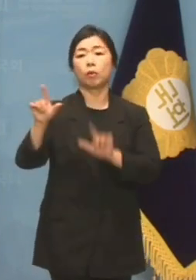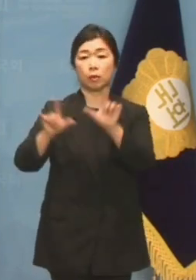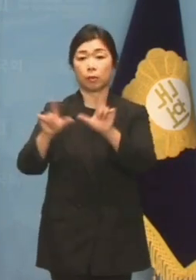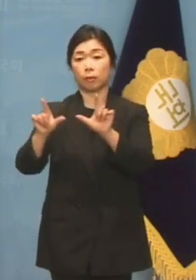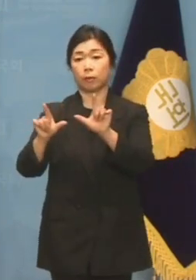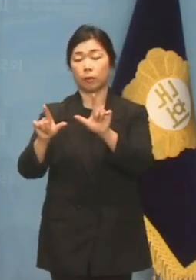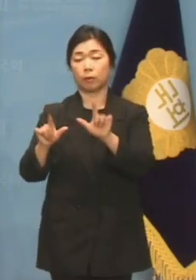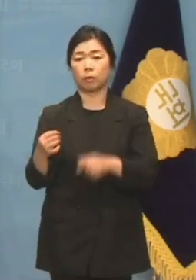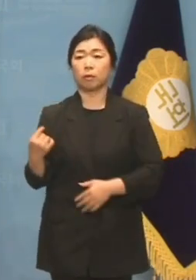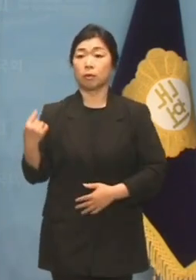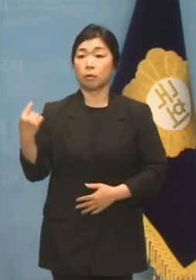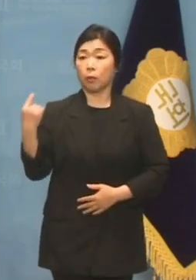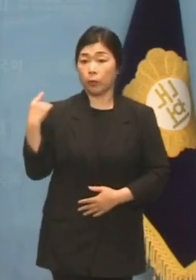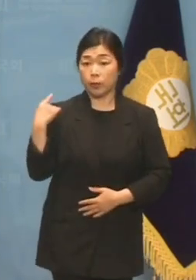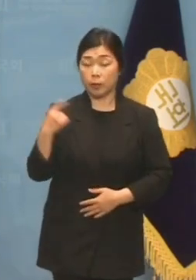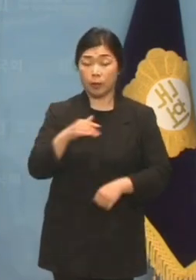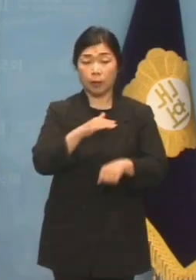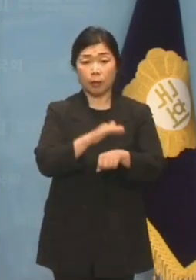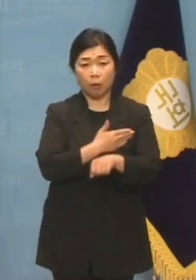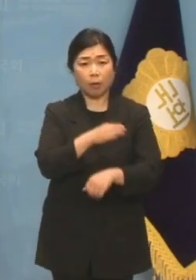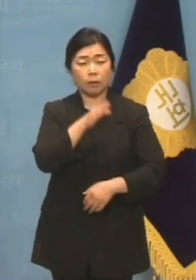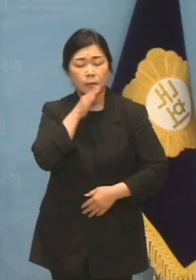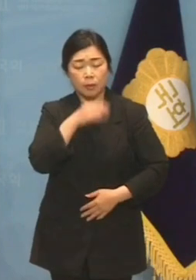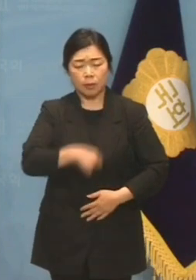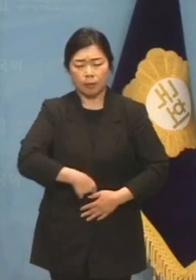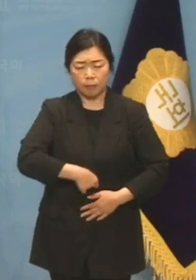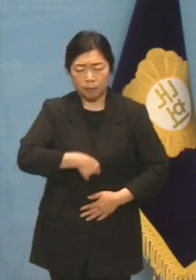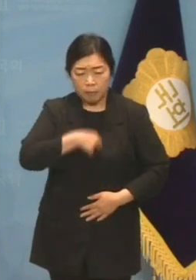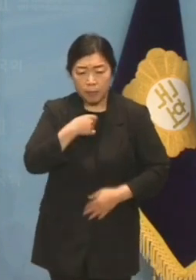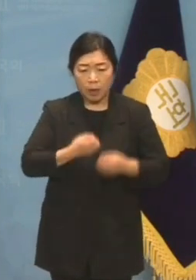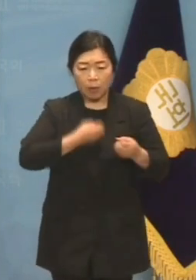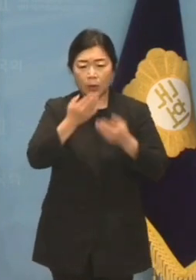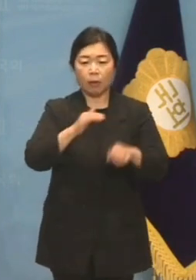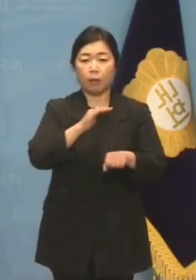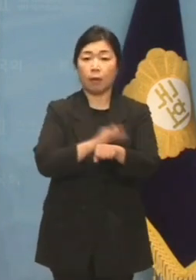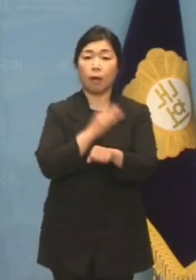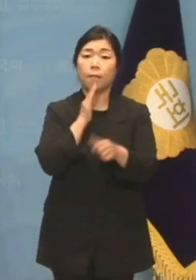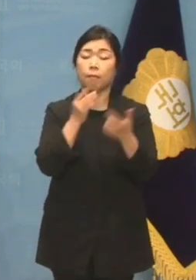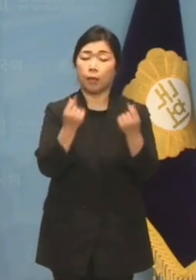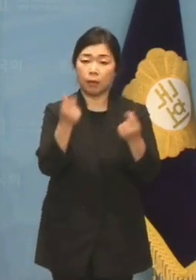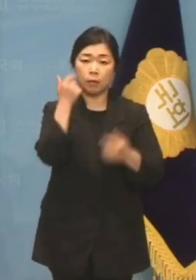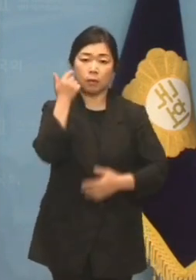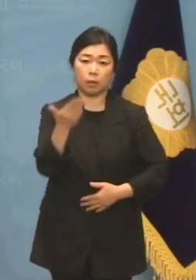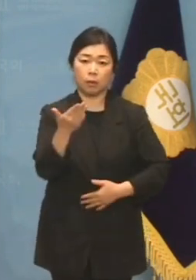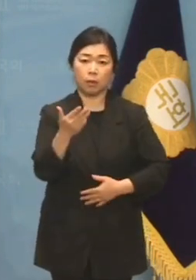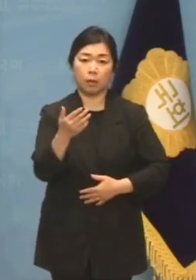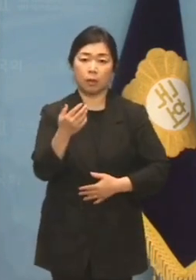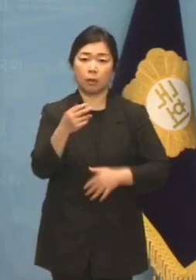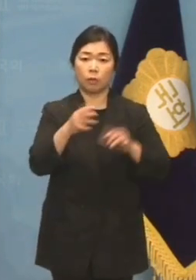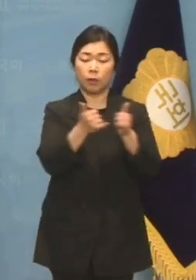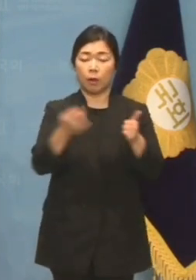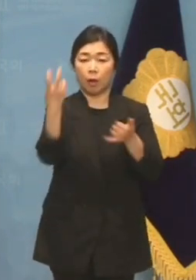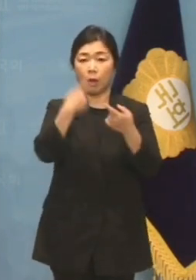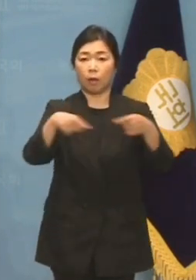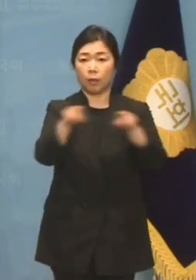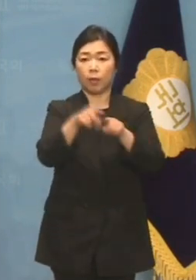어제의 사과가 진정성 있는 사과인지 국민들과 함께 지켜보겠습니다.